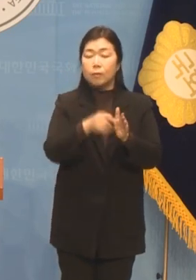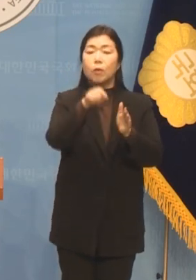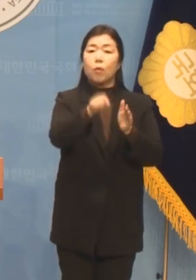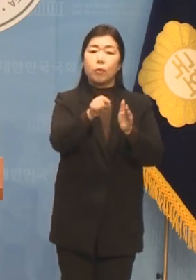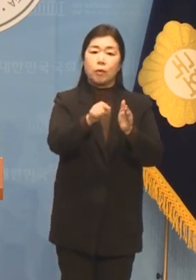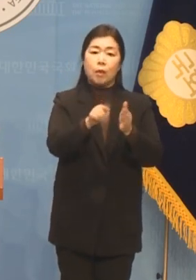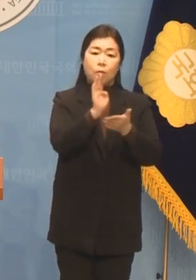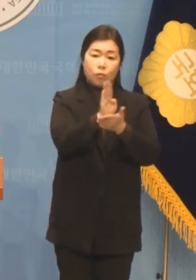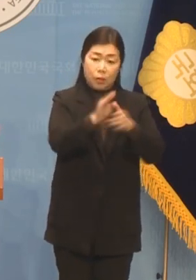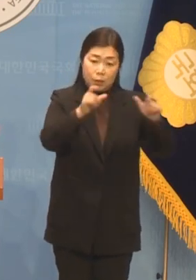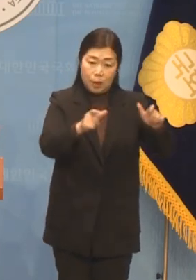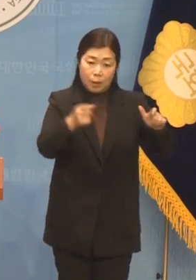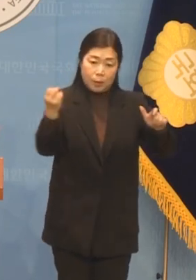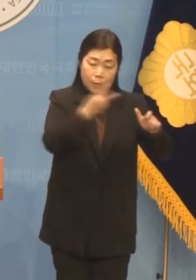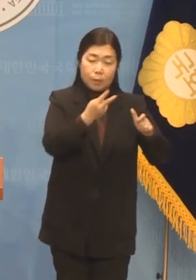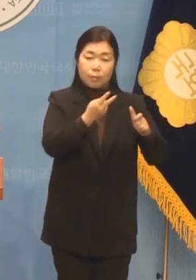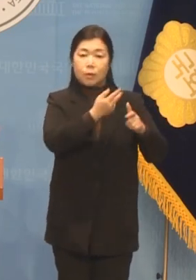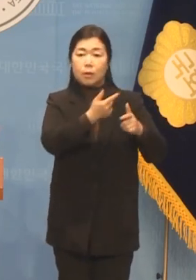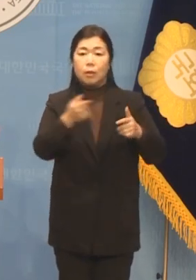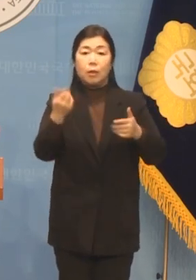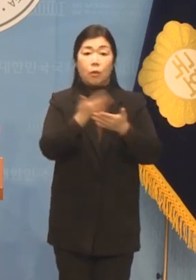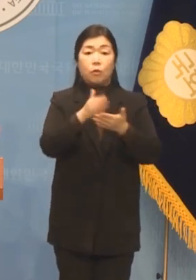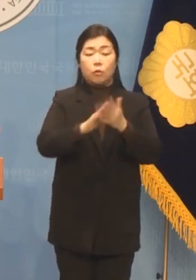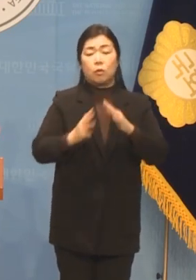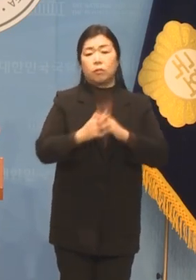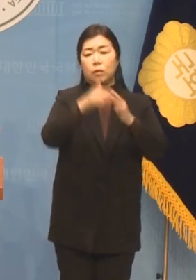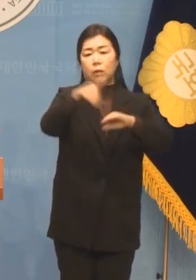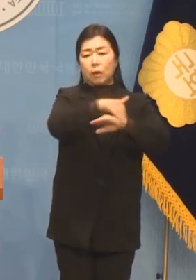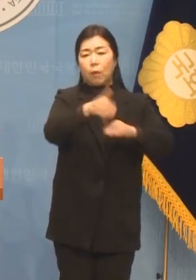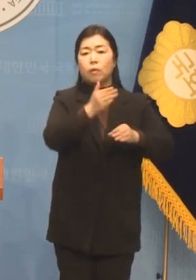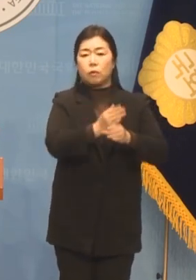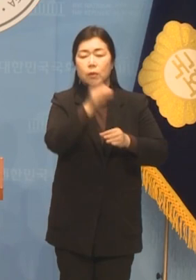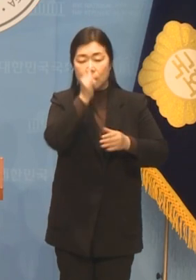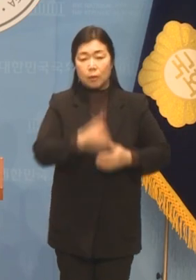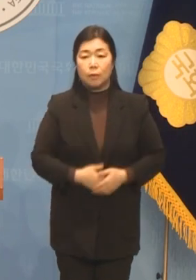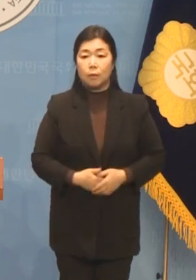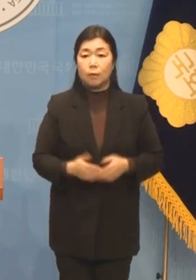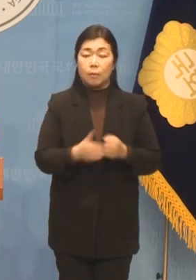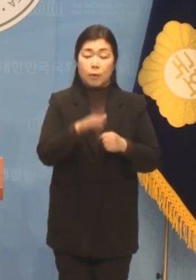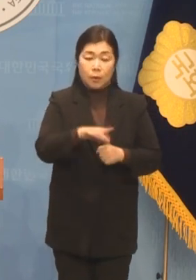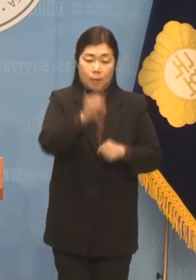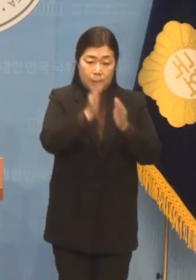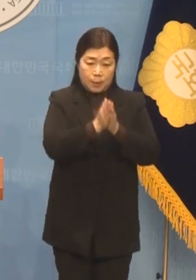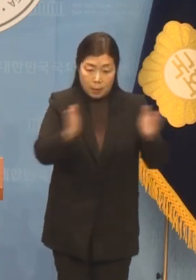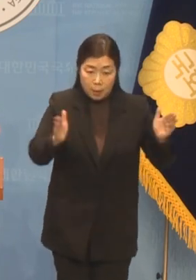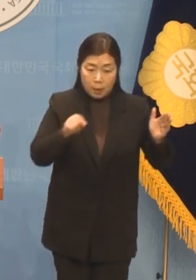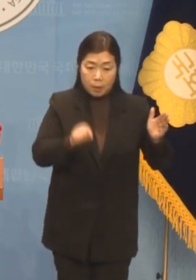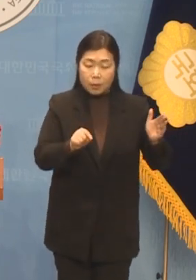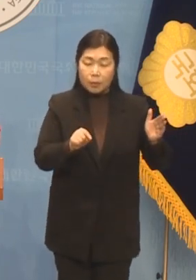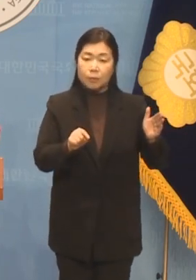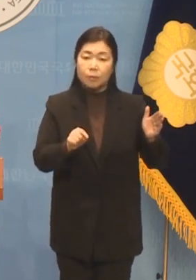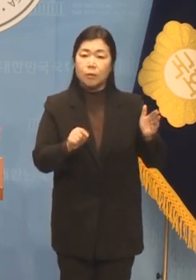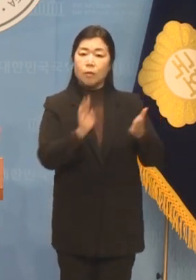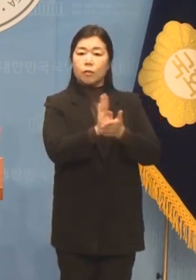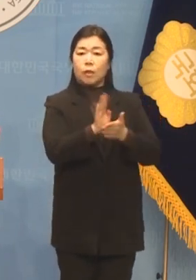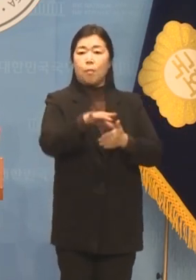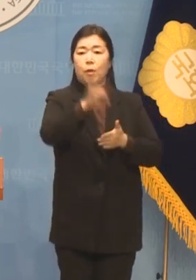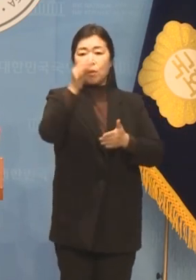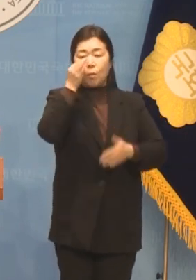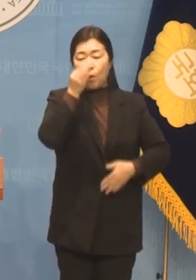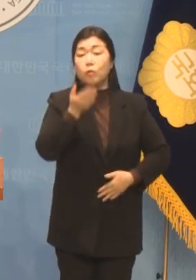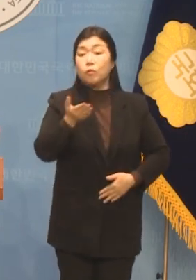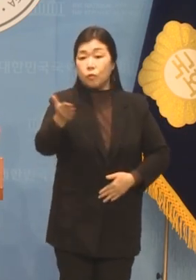대규모 재건축을 앞두고 있습니다 시작이 반이라는 말이 있습니다 분당이 다시